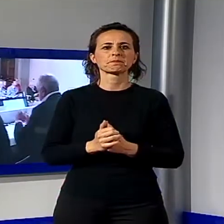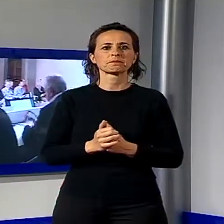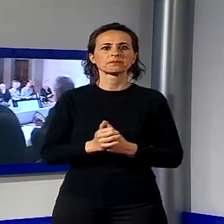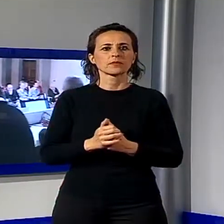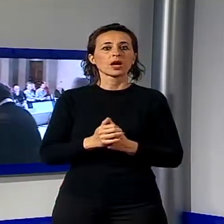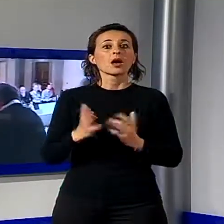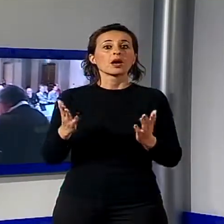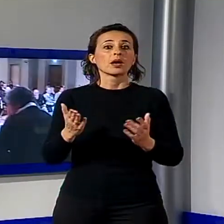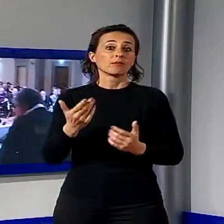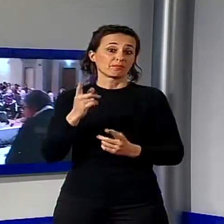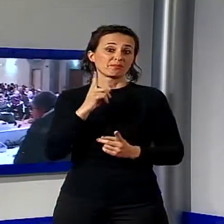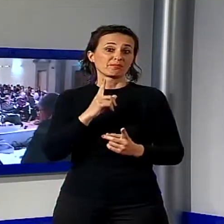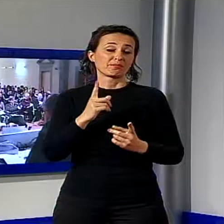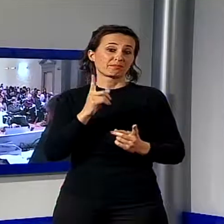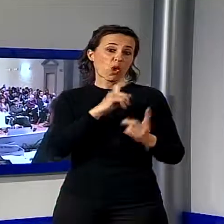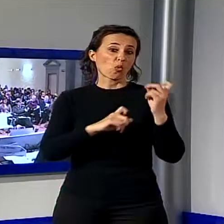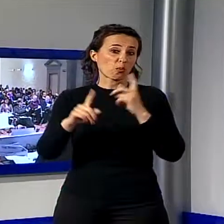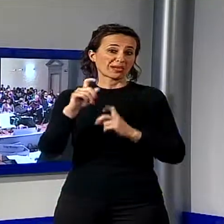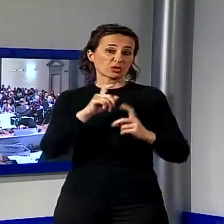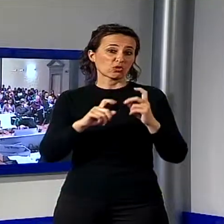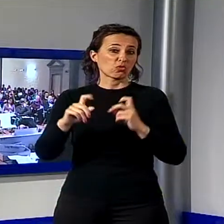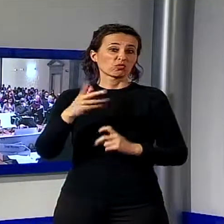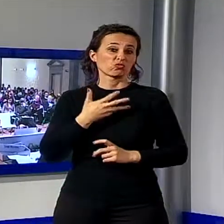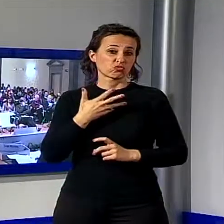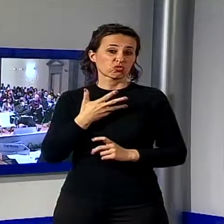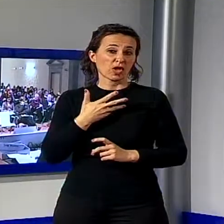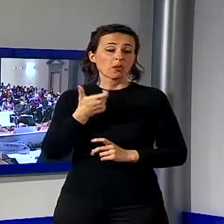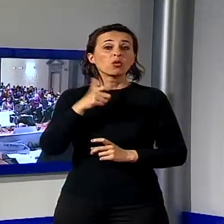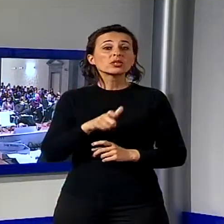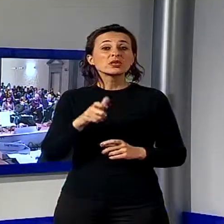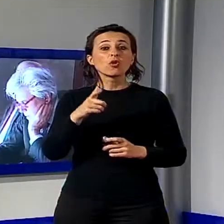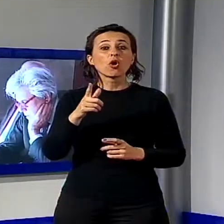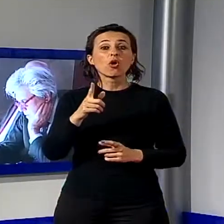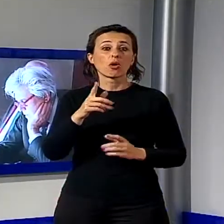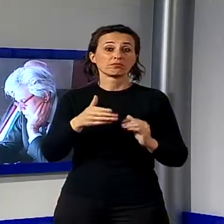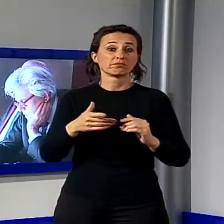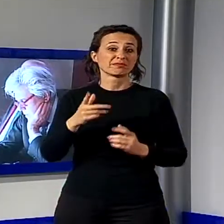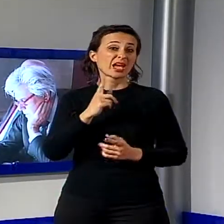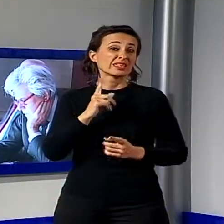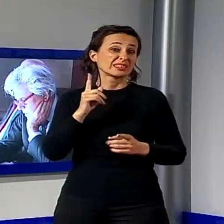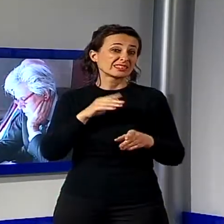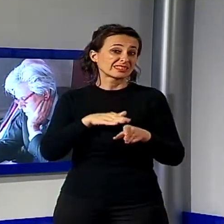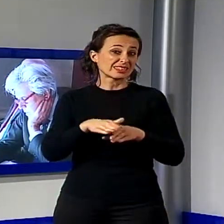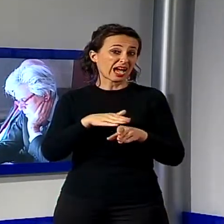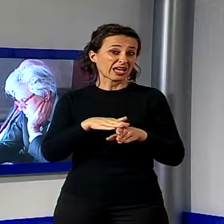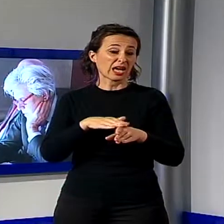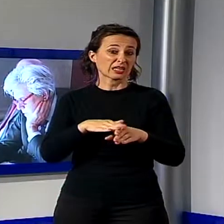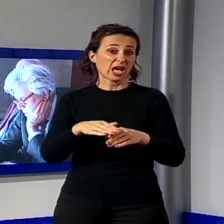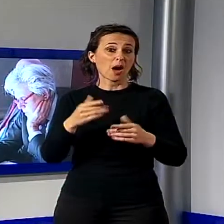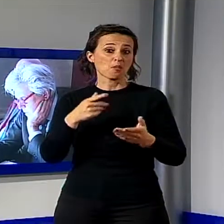mancano però i timori che gli accorpamenti possono portare ad una diminuzione e a un peggioramento delle prestazioni sanitarie. L'assessore Marroni